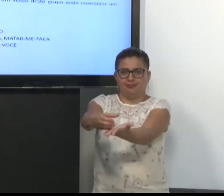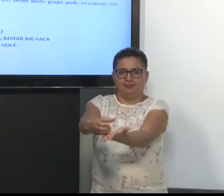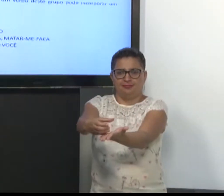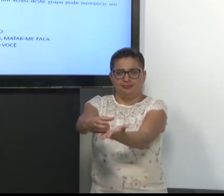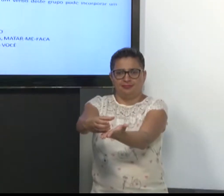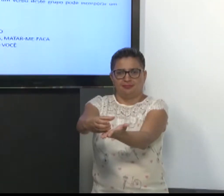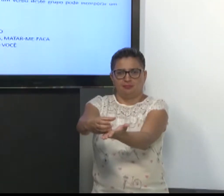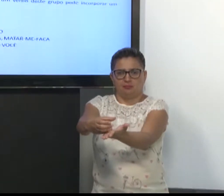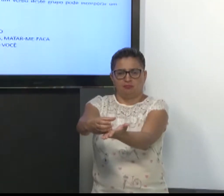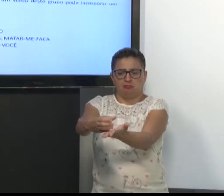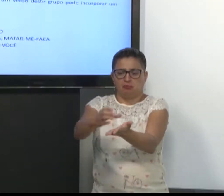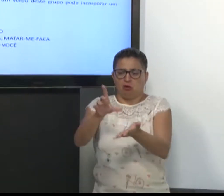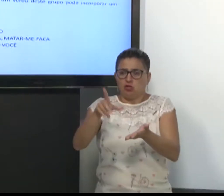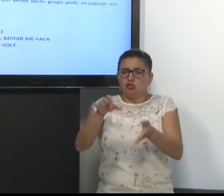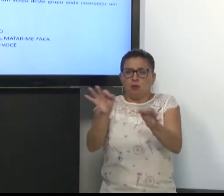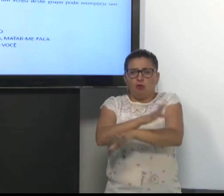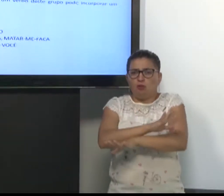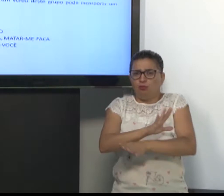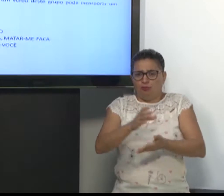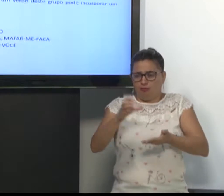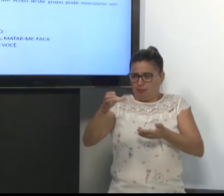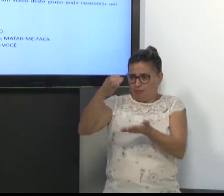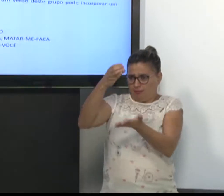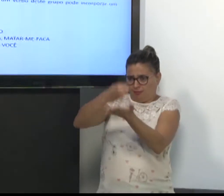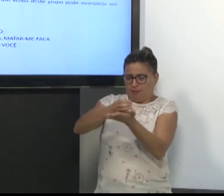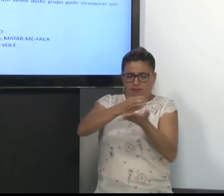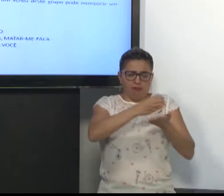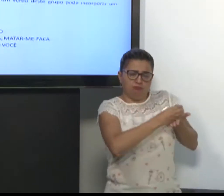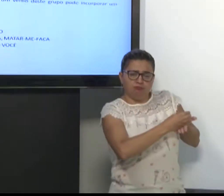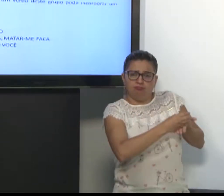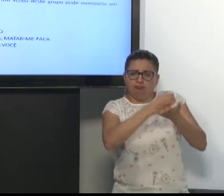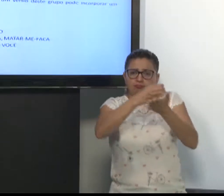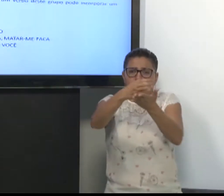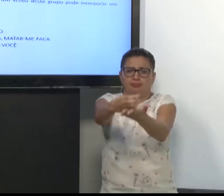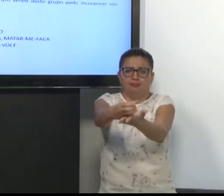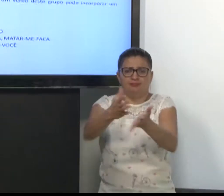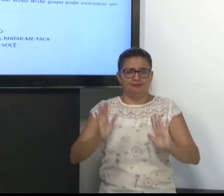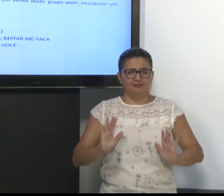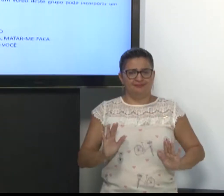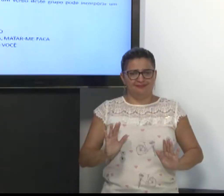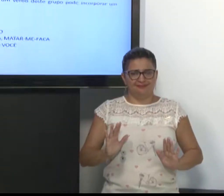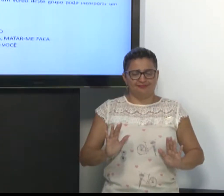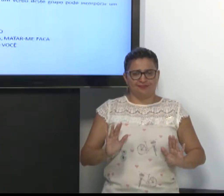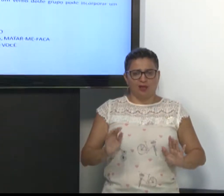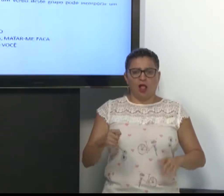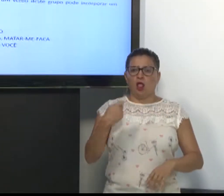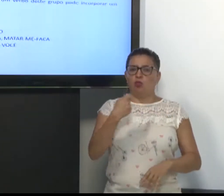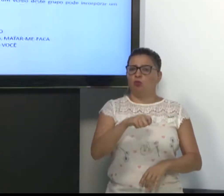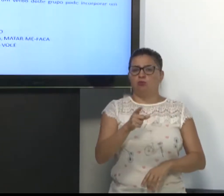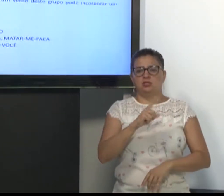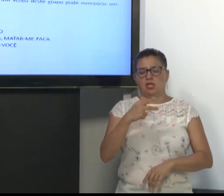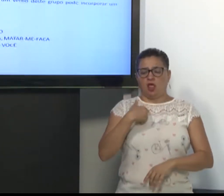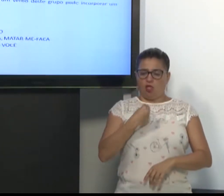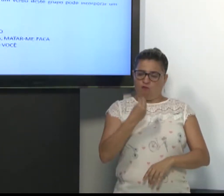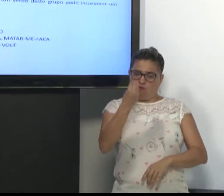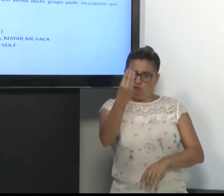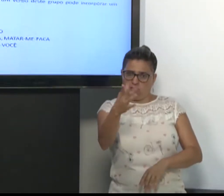Dar a você um copo. Te dar o copo. Basta sinalizar dessa forma. Eu não